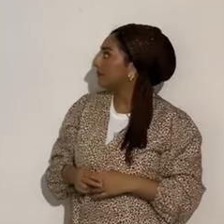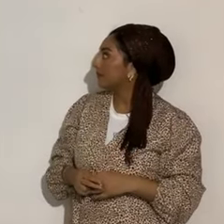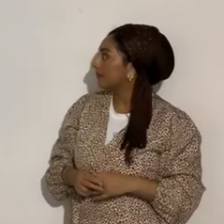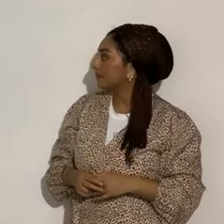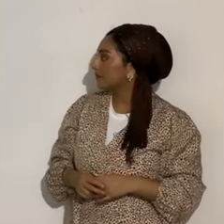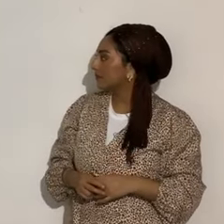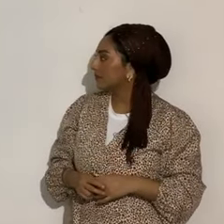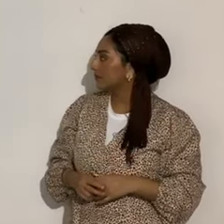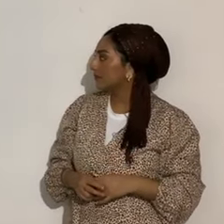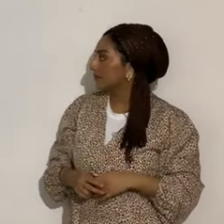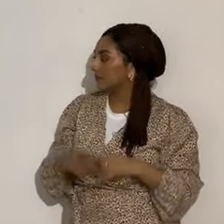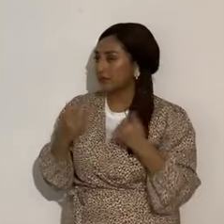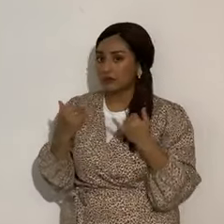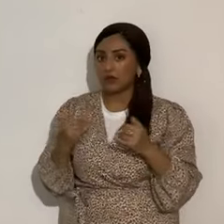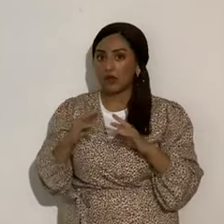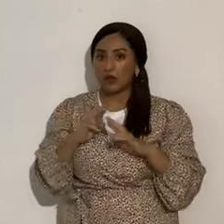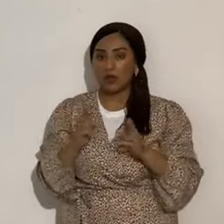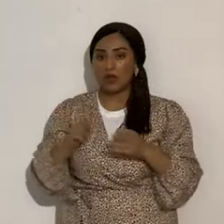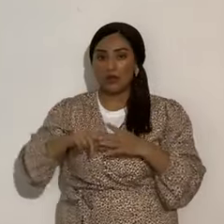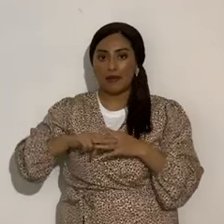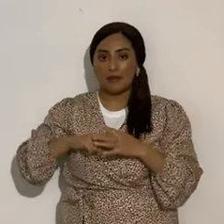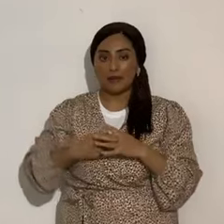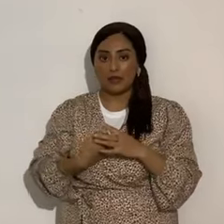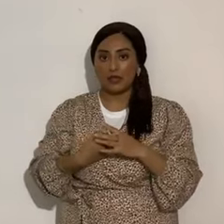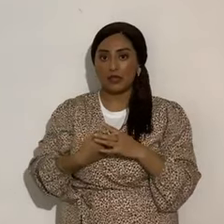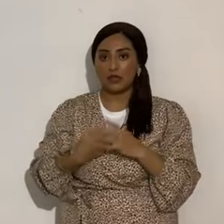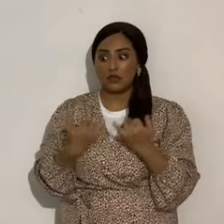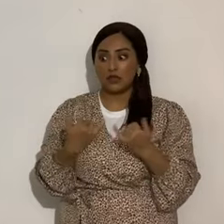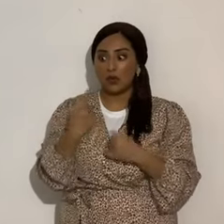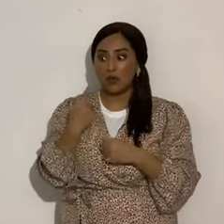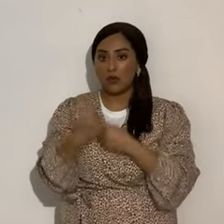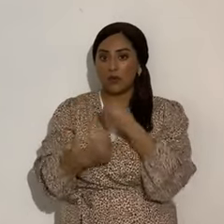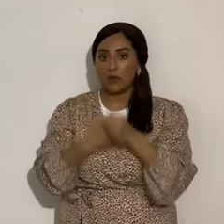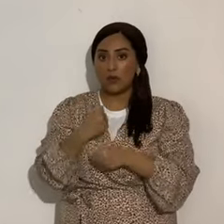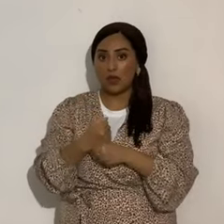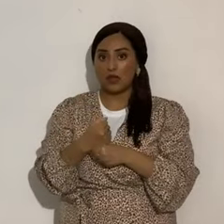Y ahorita ya empezó esto, es decir, llevamos un año prácticamente.